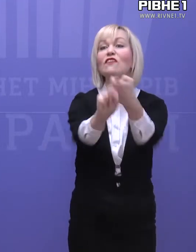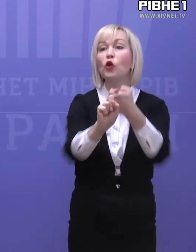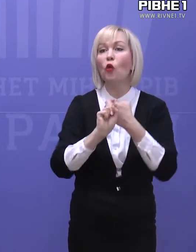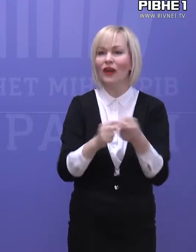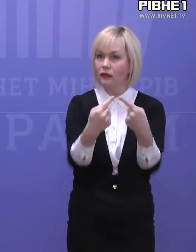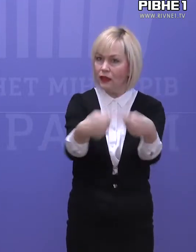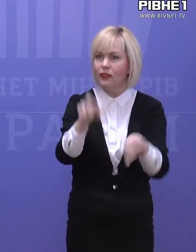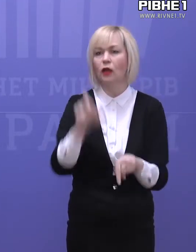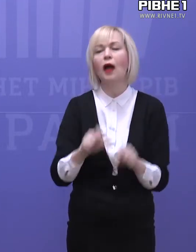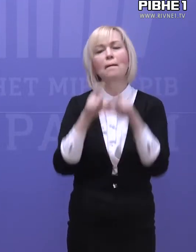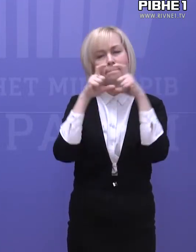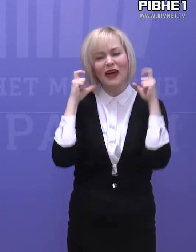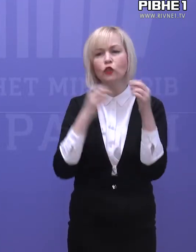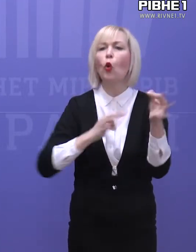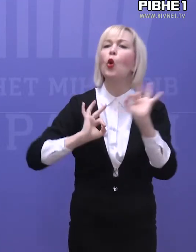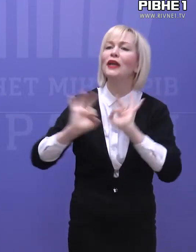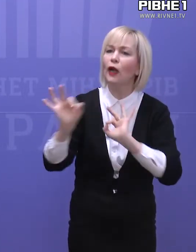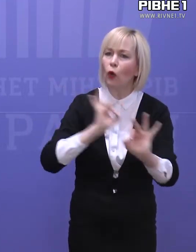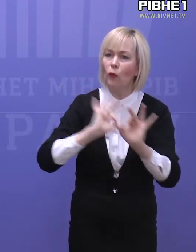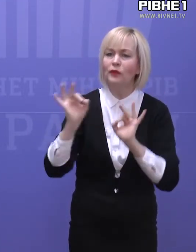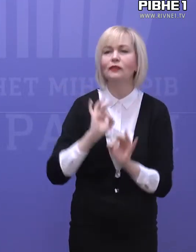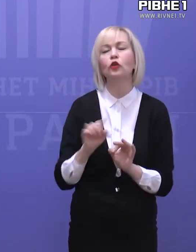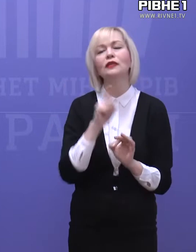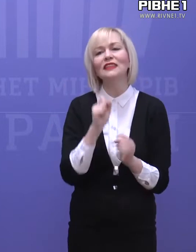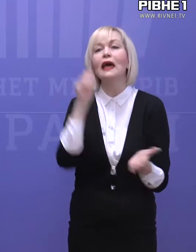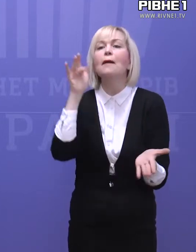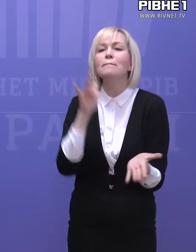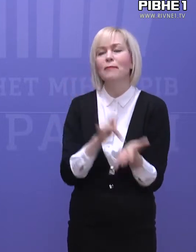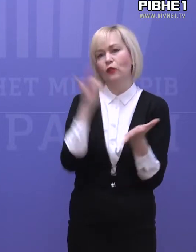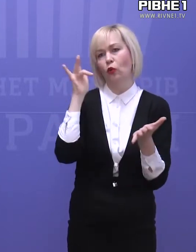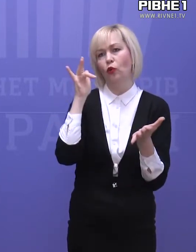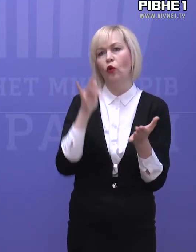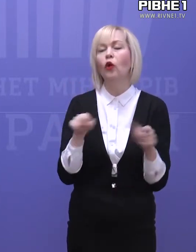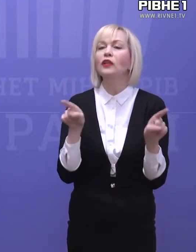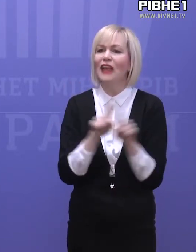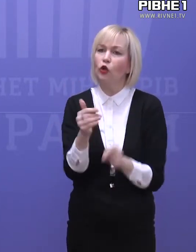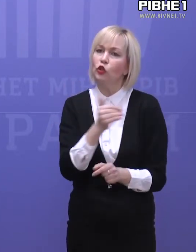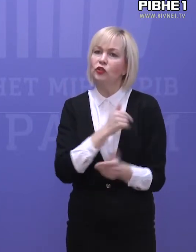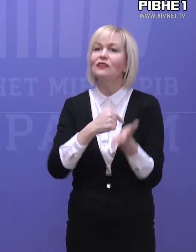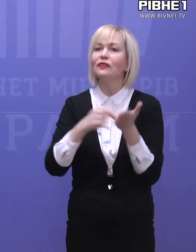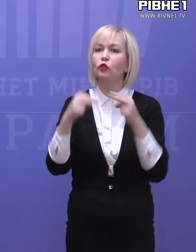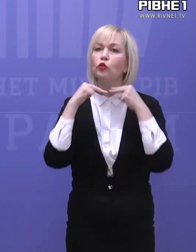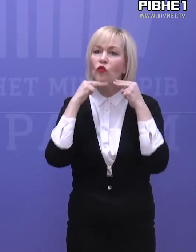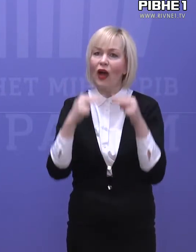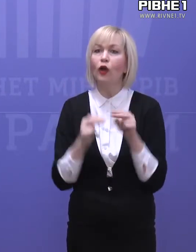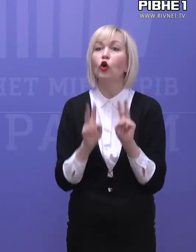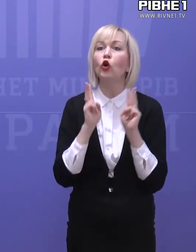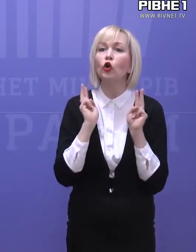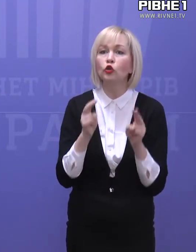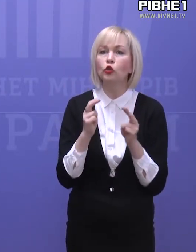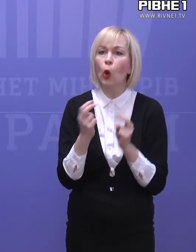Тому маску ми рекомендуємо надягати саме з цією метою. Хотів би також звернути увагу всіх, хто носить